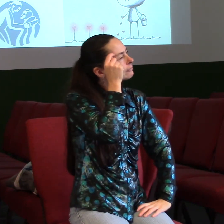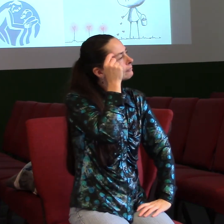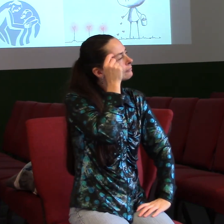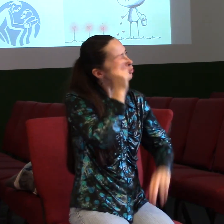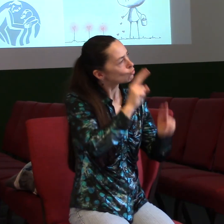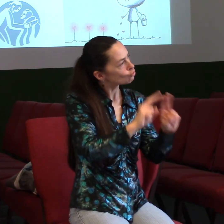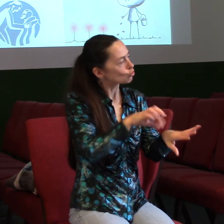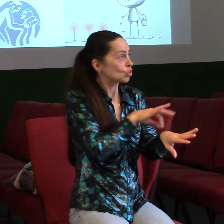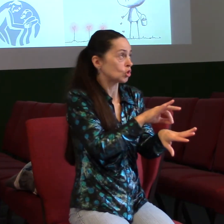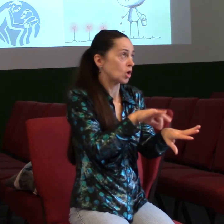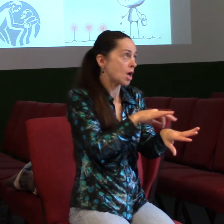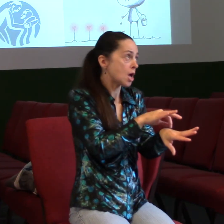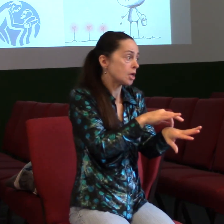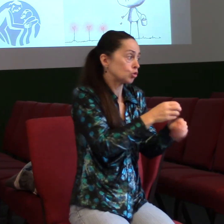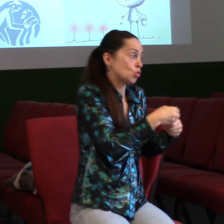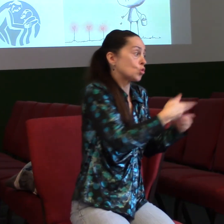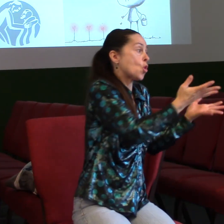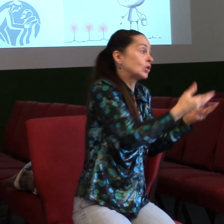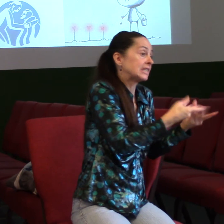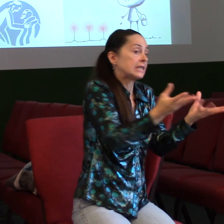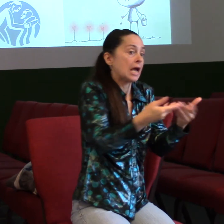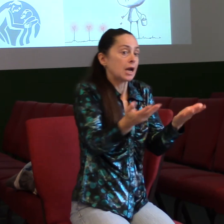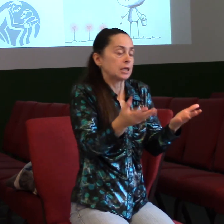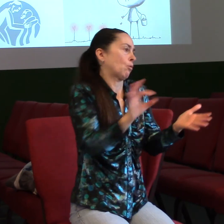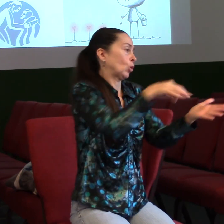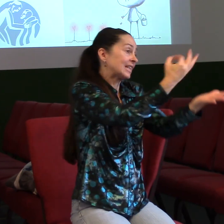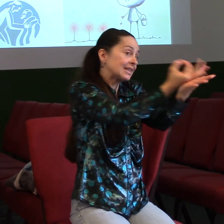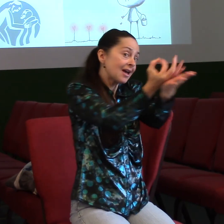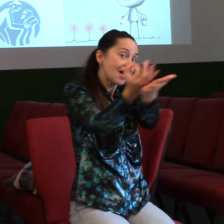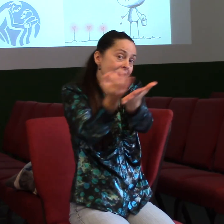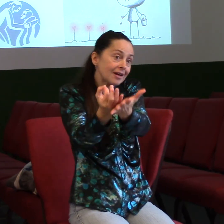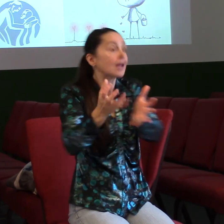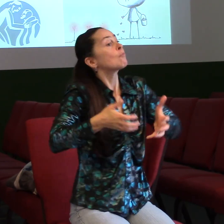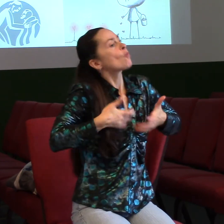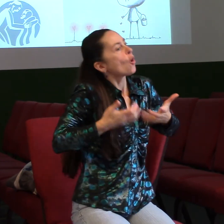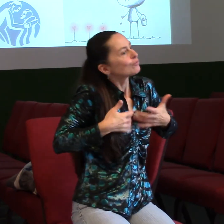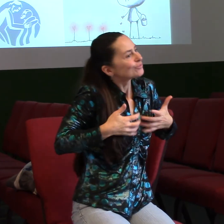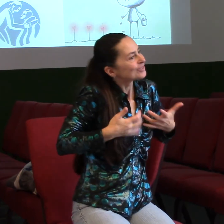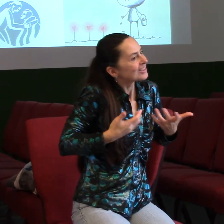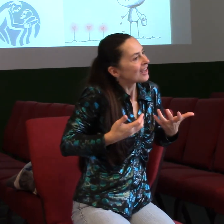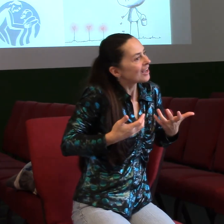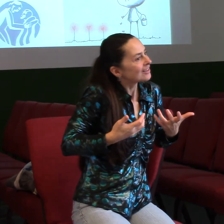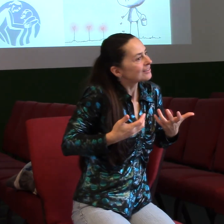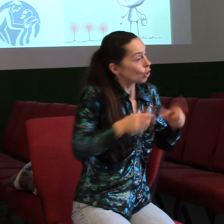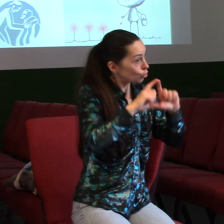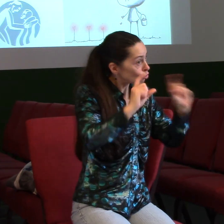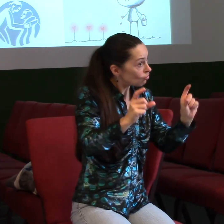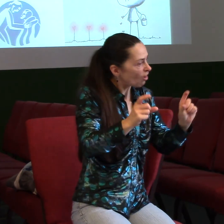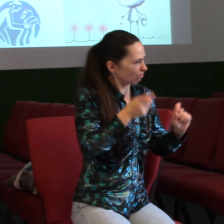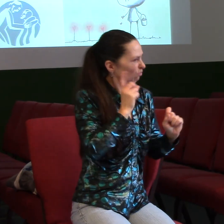času? Nějaký peníz? Nějaký dárek? Nějaké pouzbuzení? A ne, protože musím, ne, protože jsem to naplánoval, ne, protože to